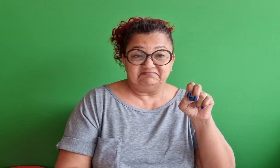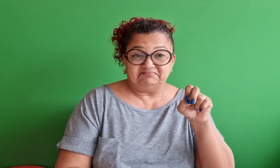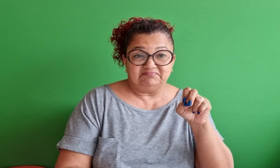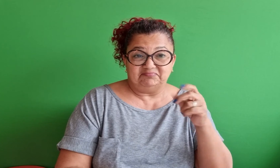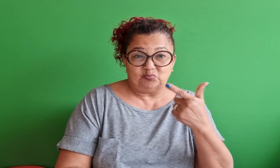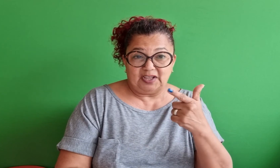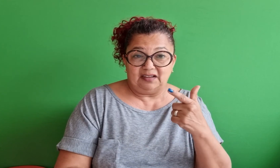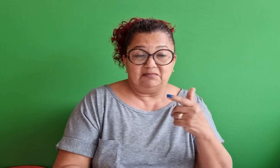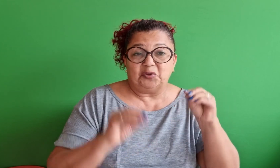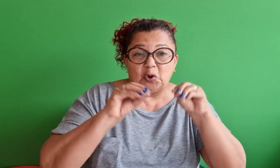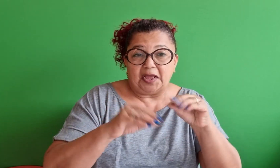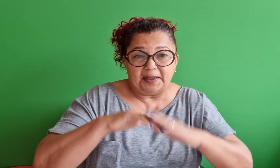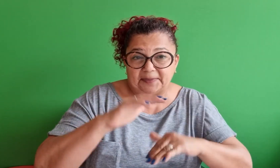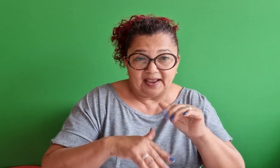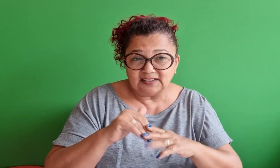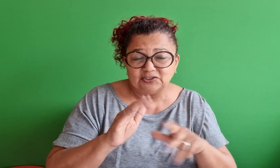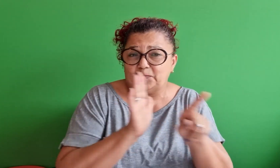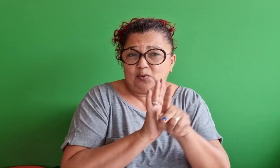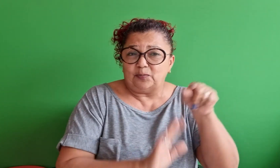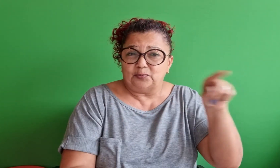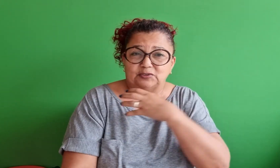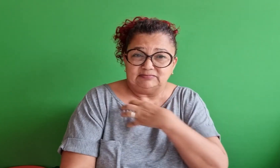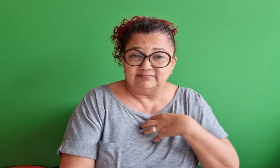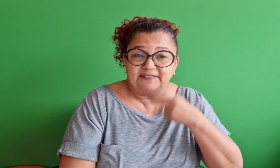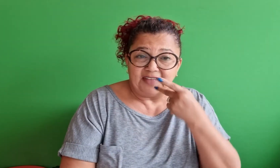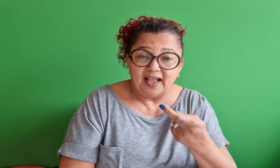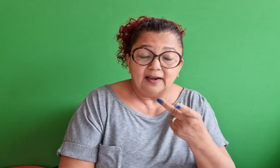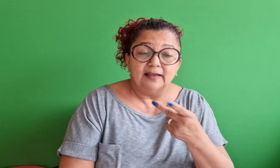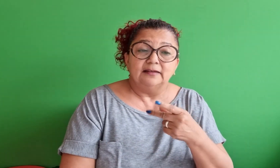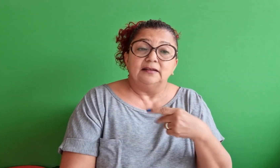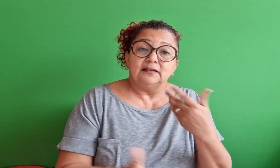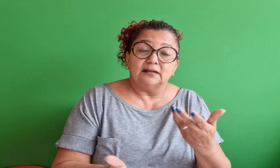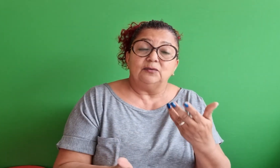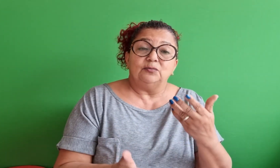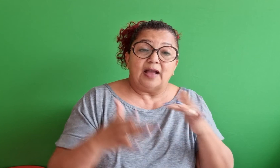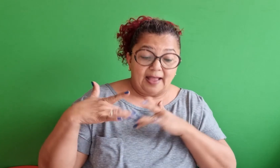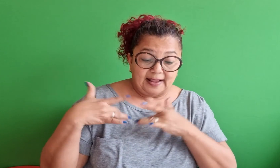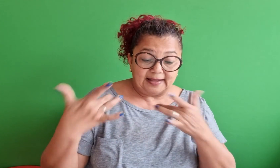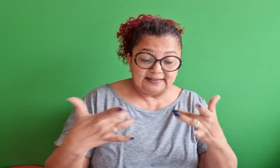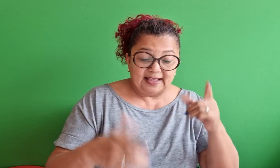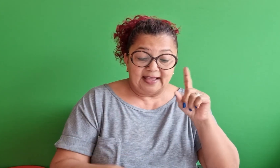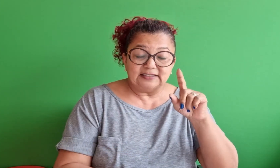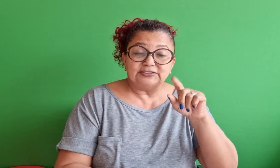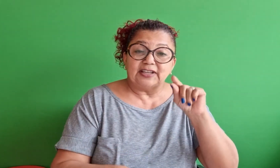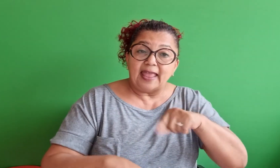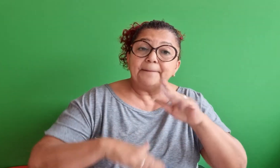se não tiver essa prática Aristóteles nos diz a